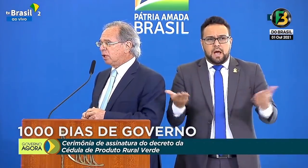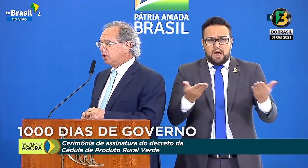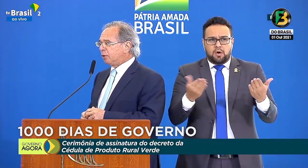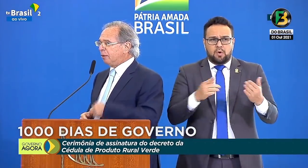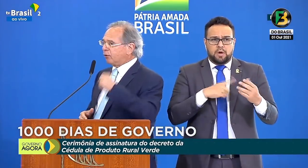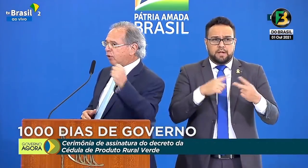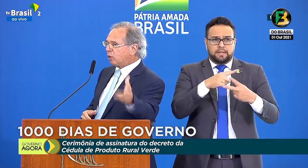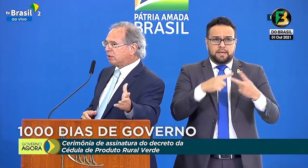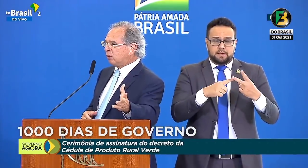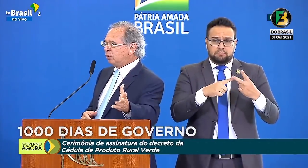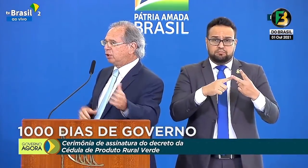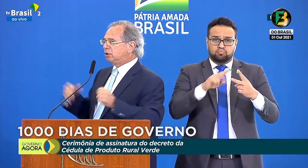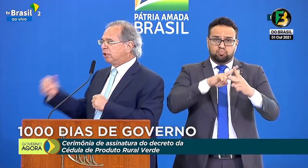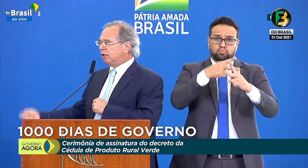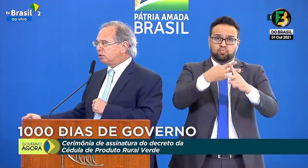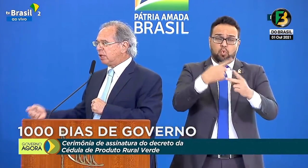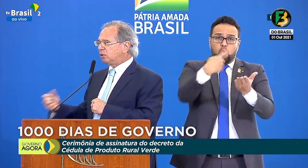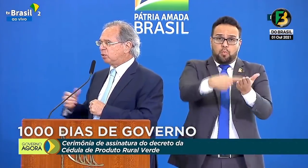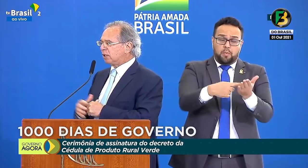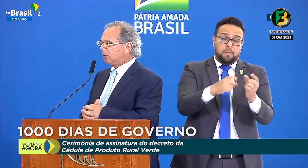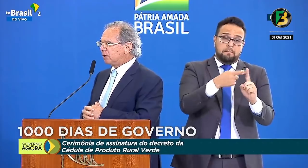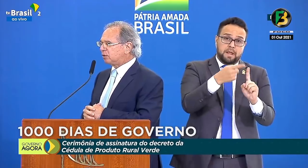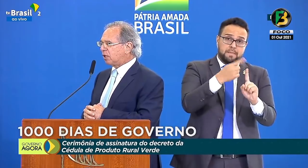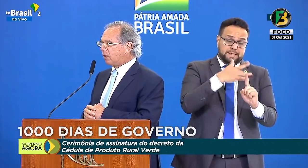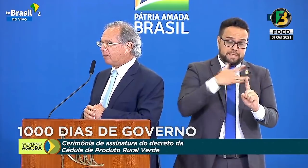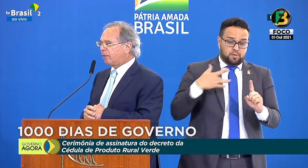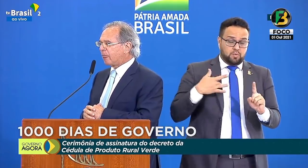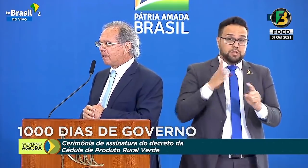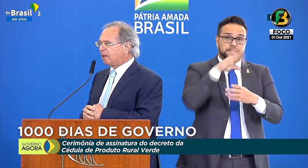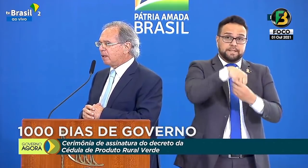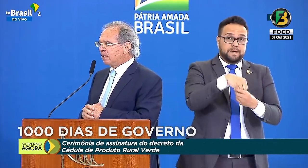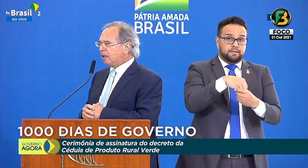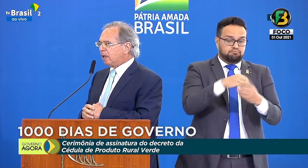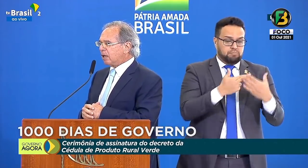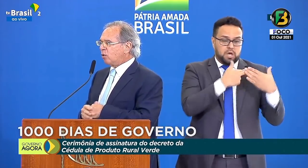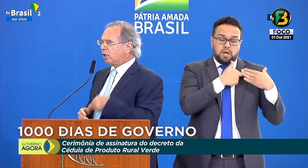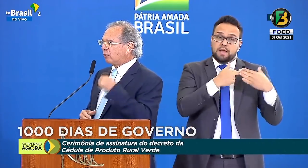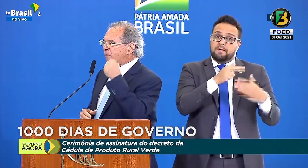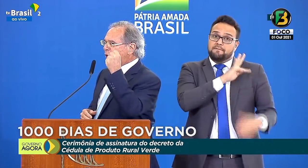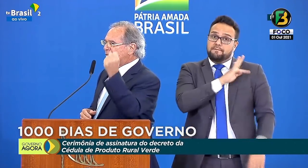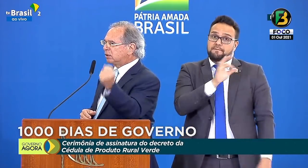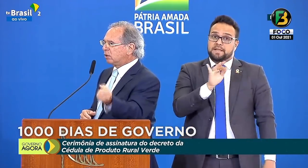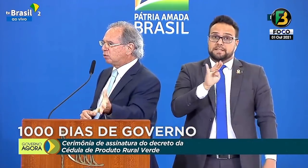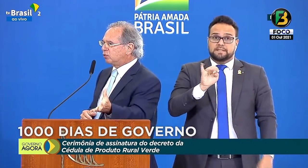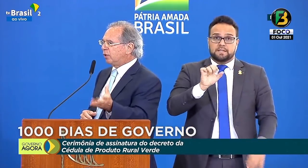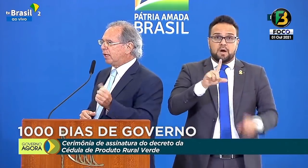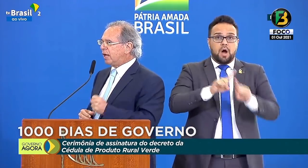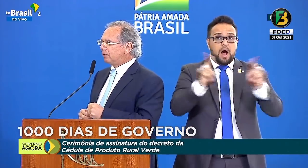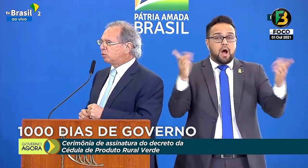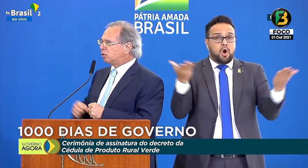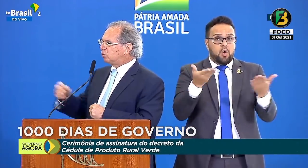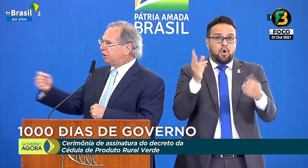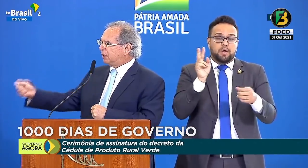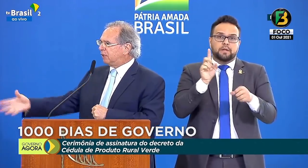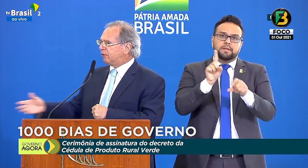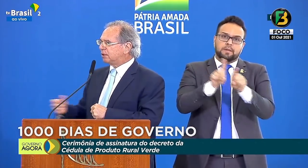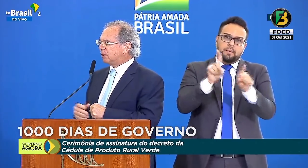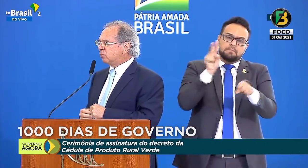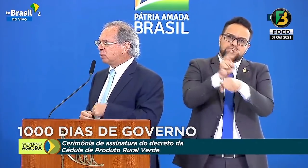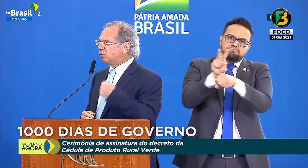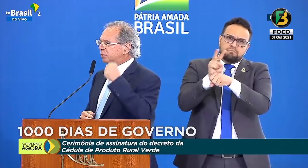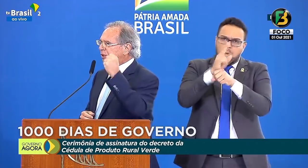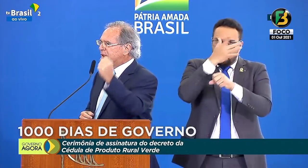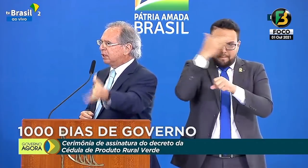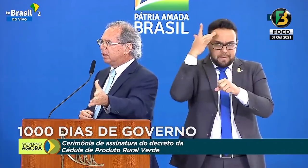compromisso, primeiro foi com a saúde dentro da responsabilidade fiscal. Agora com a proteção dos vulneráveis, com a subida da